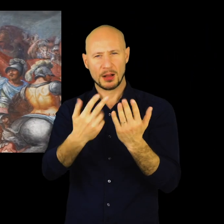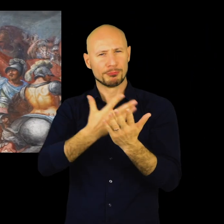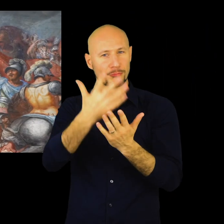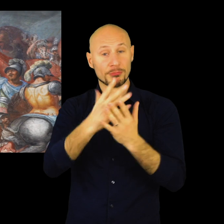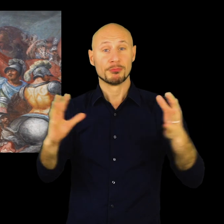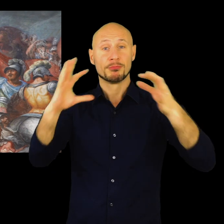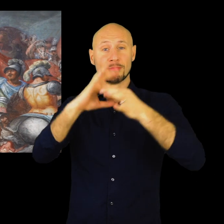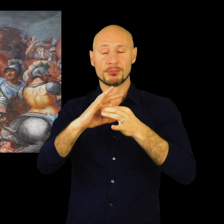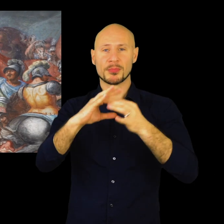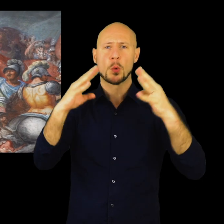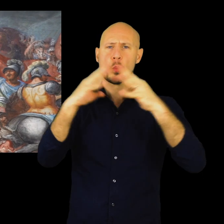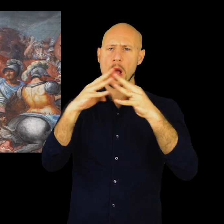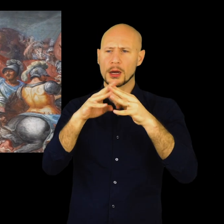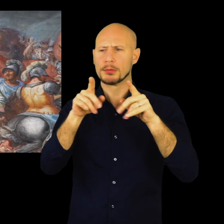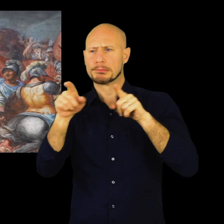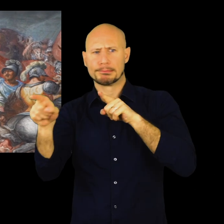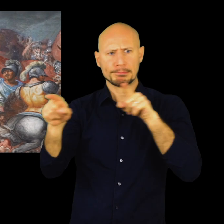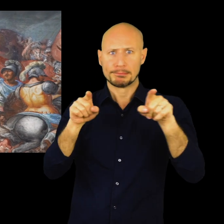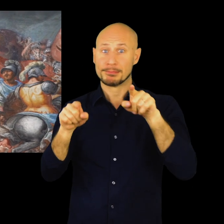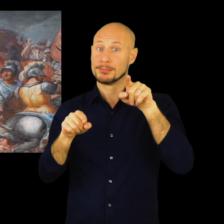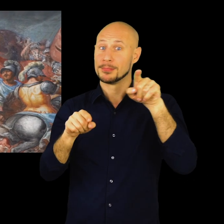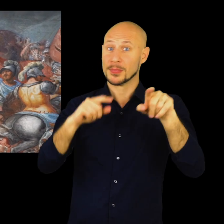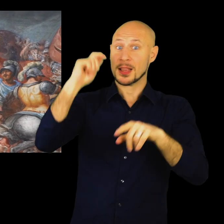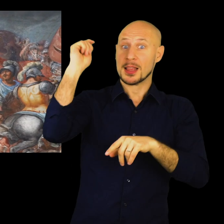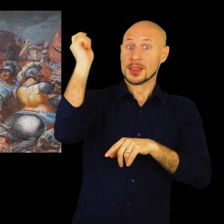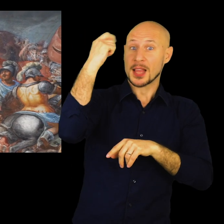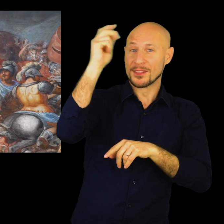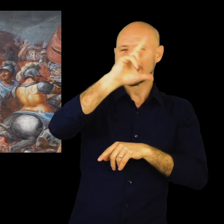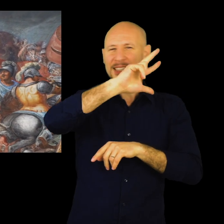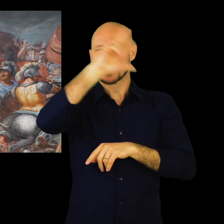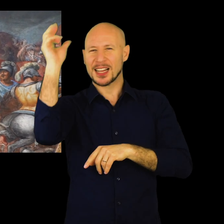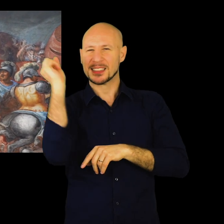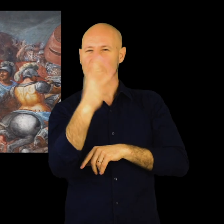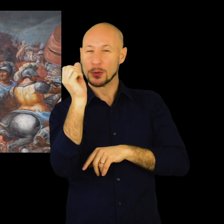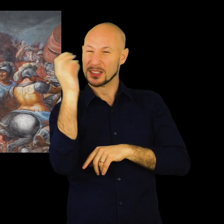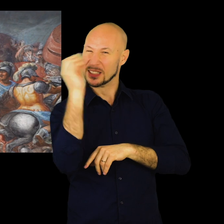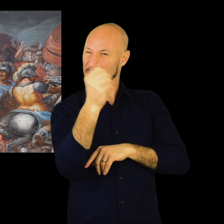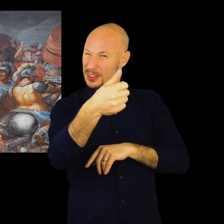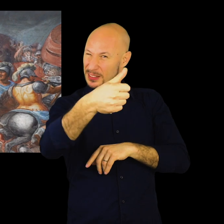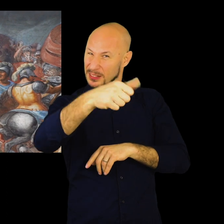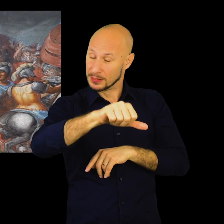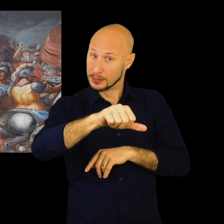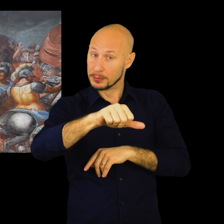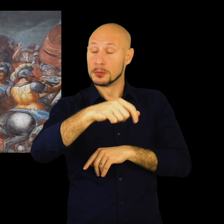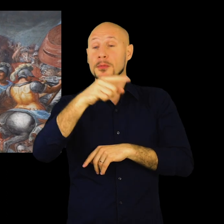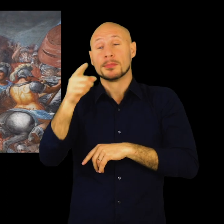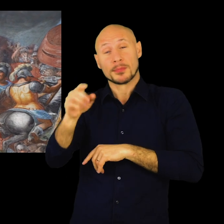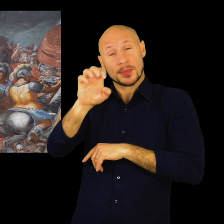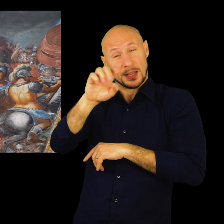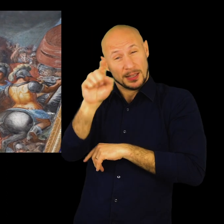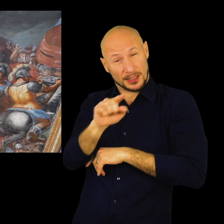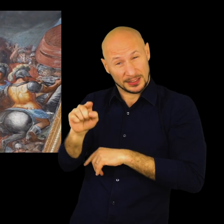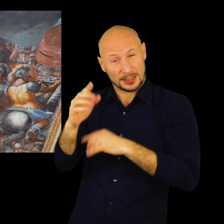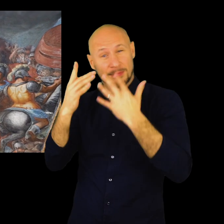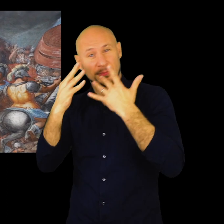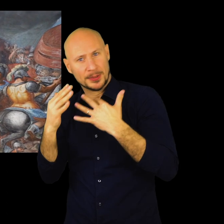Il riquadro centrale rappresenta una battaglia biblica di dubbia interpretazione. Per molti è la battaglia fra Davide e